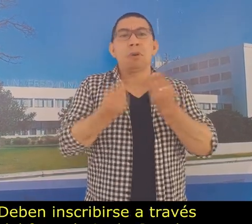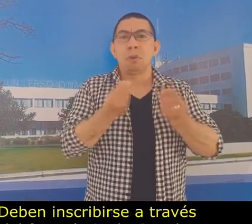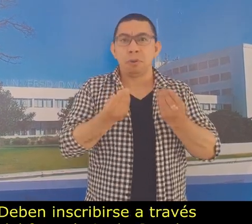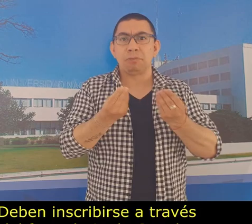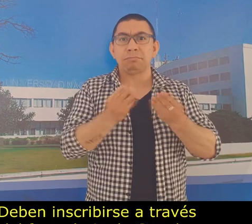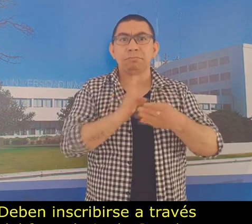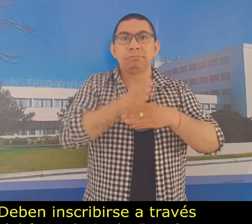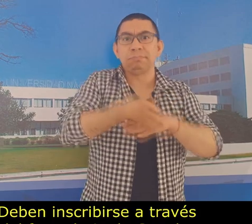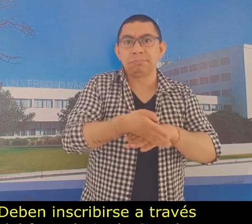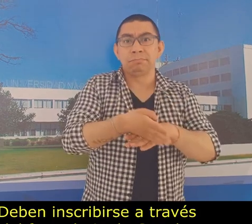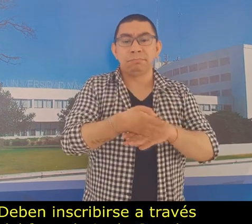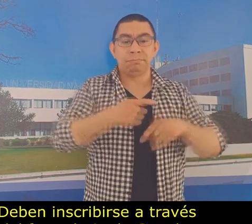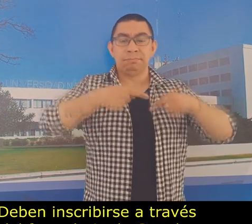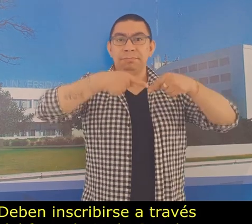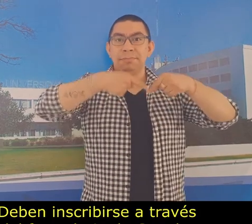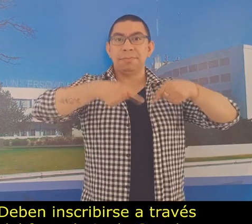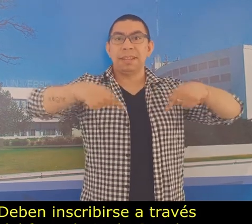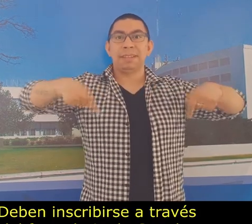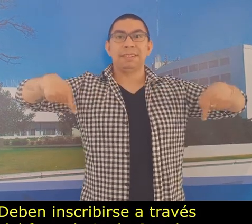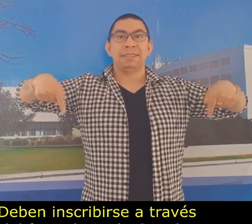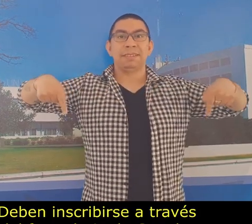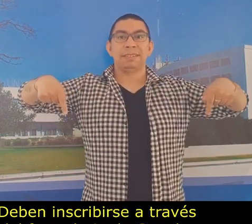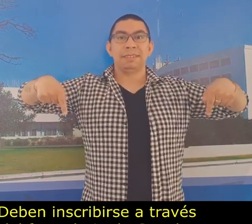deben inscribirse a través del formulario de Google.